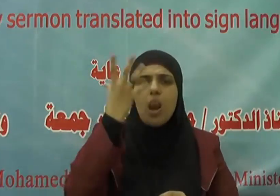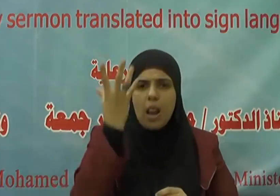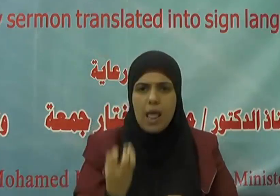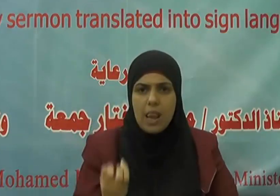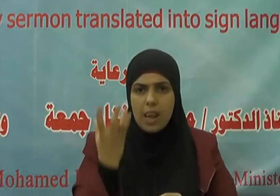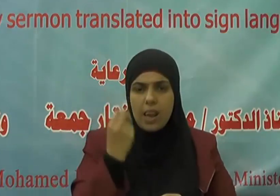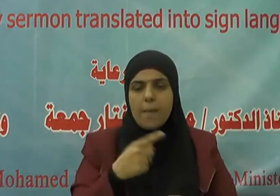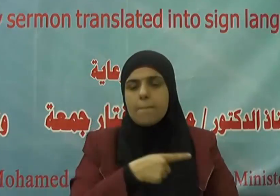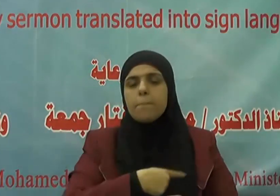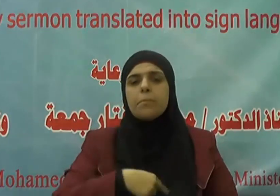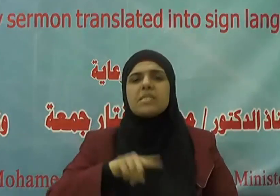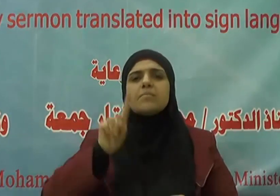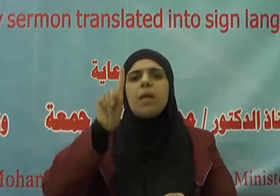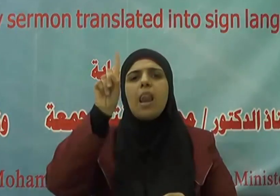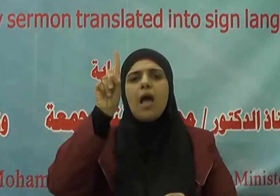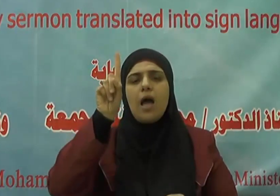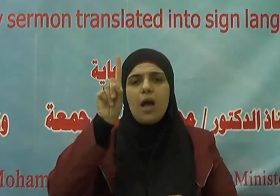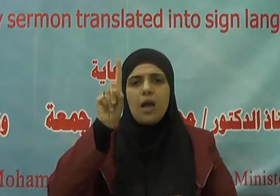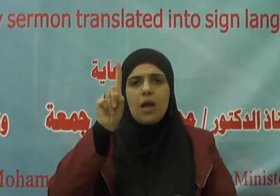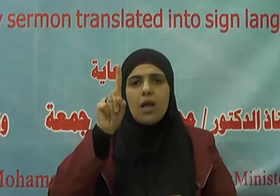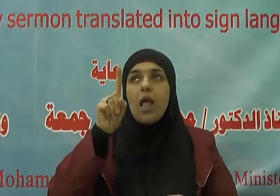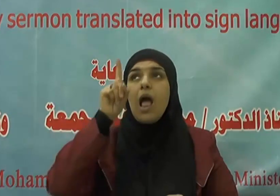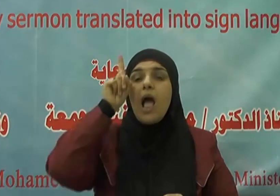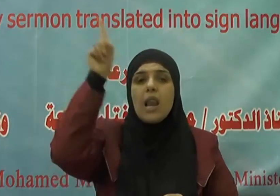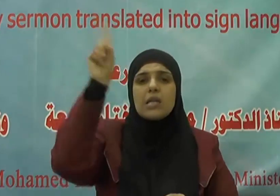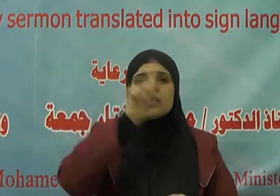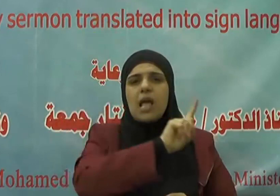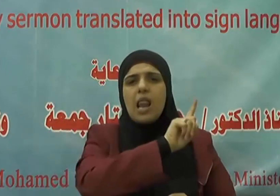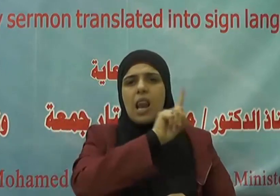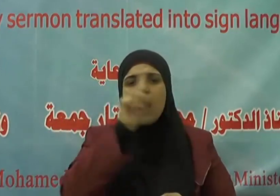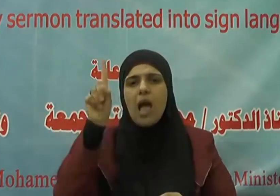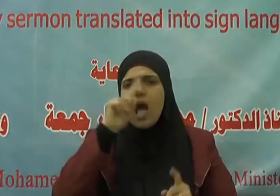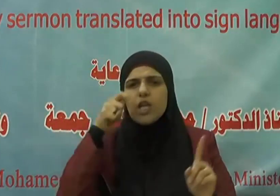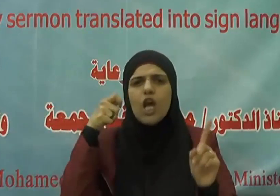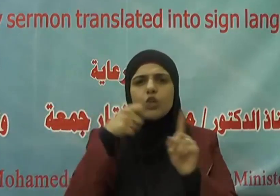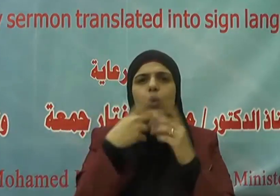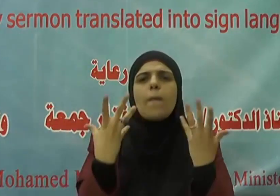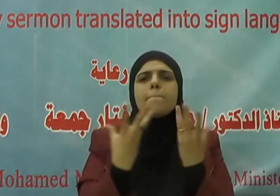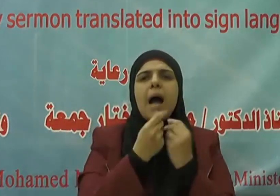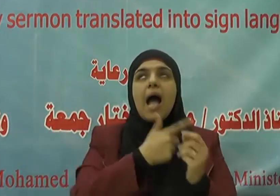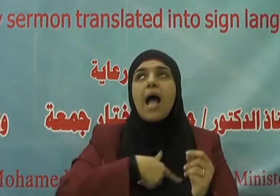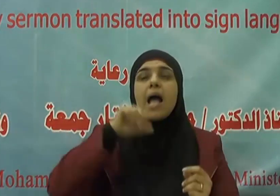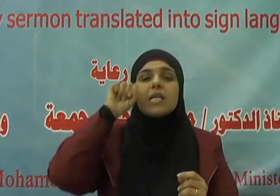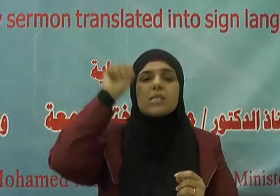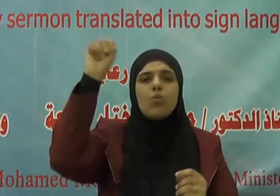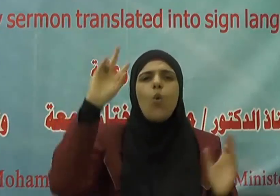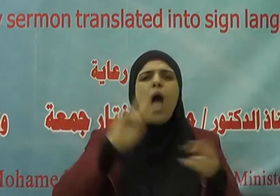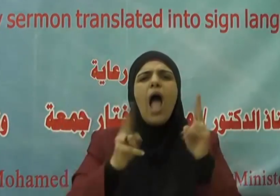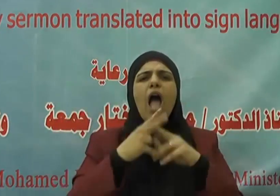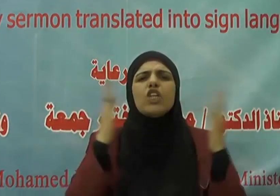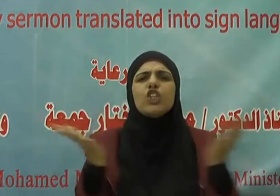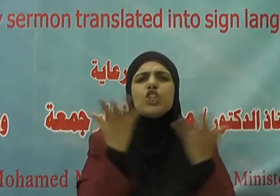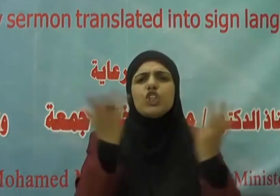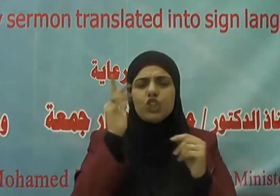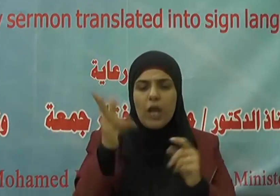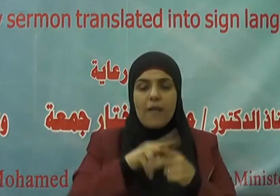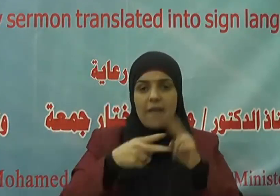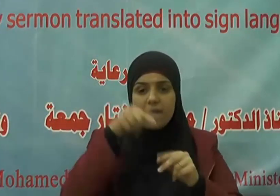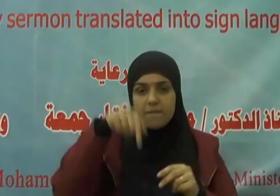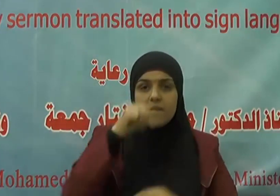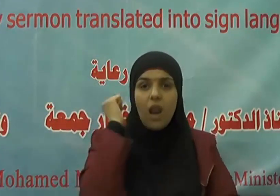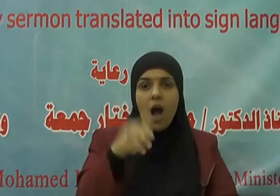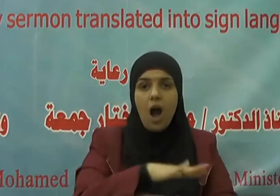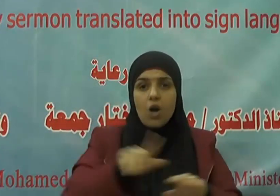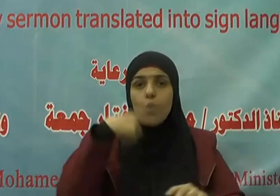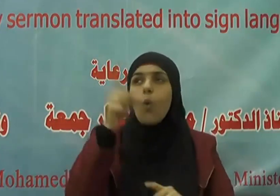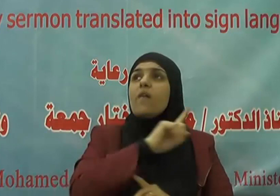بسم الله الذي لا يضر مع اسمه شيء في الأرض ولا في السماء